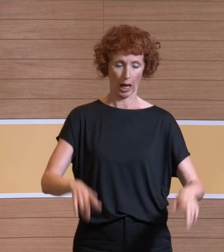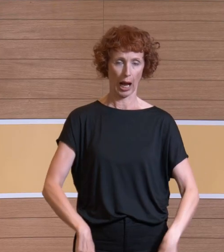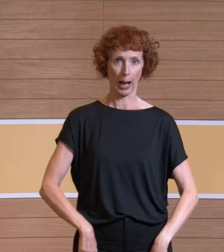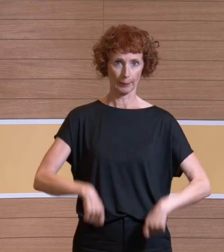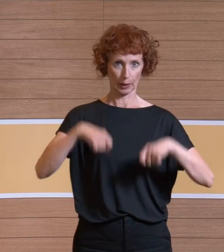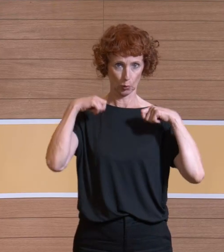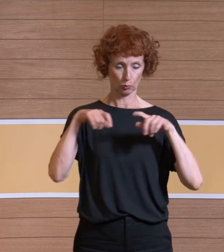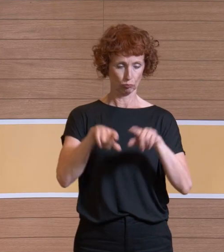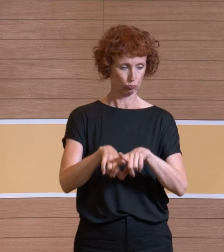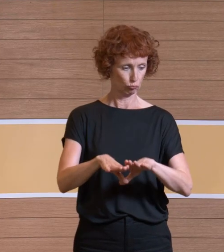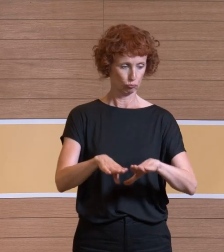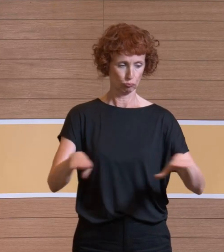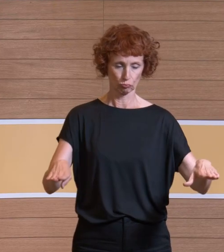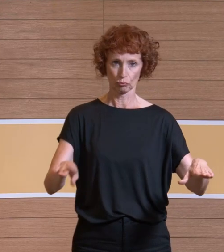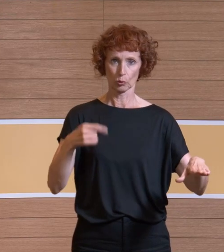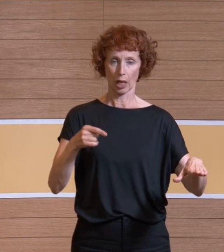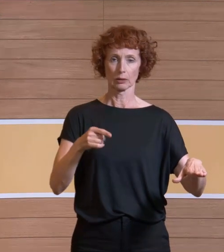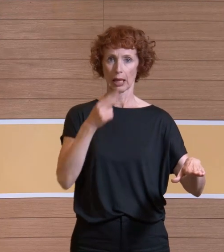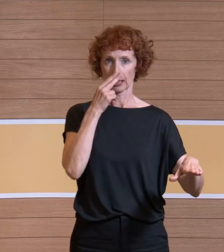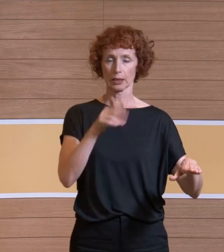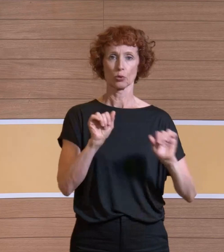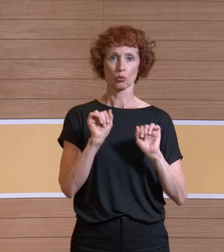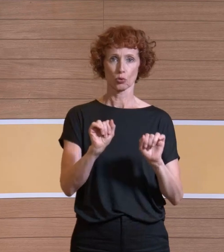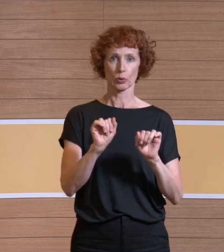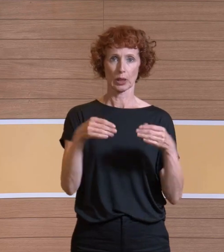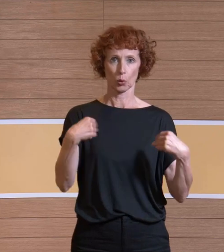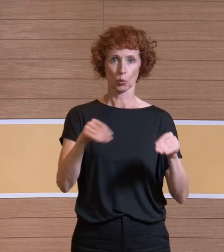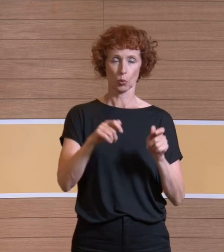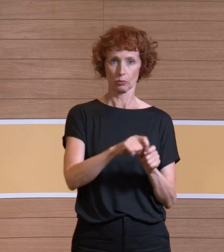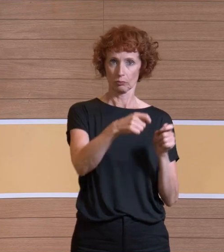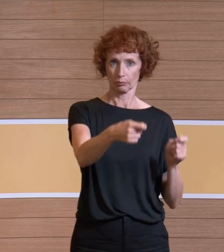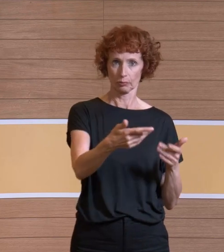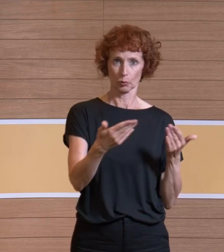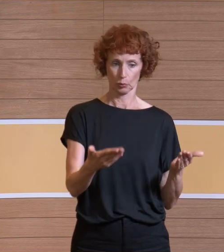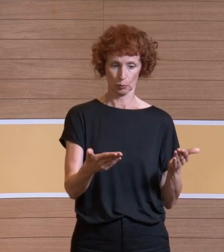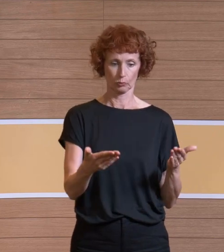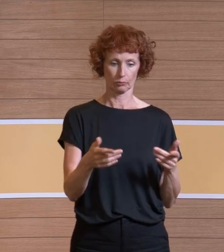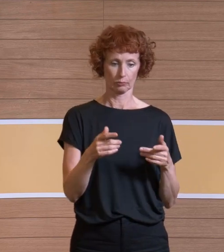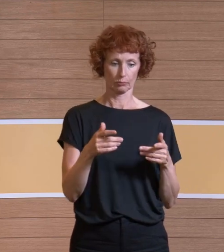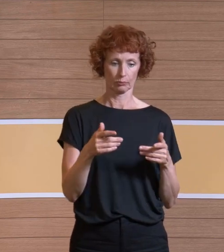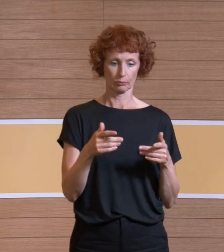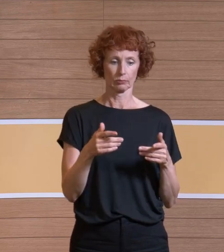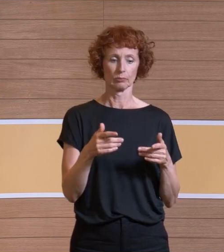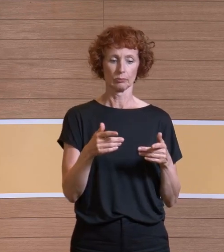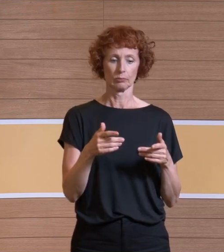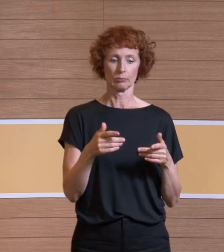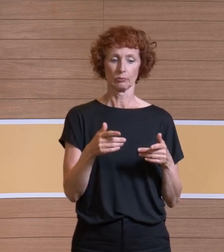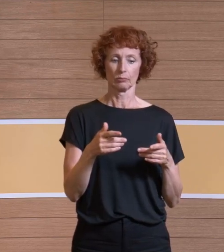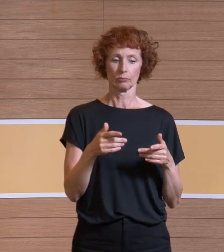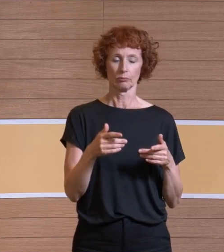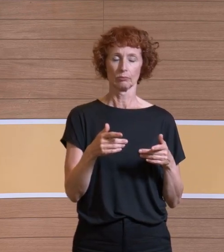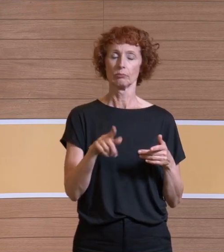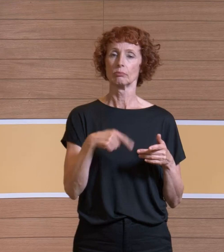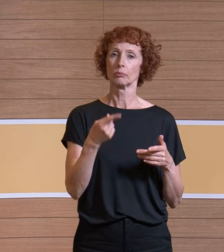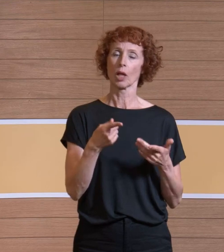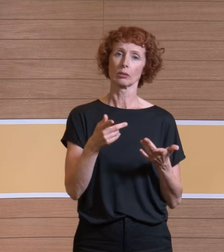Wir haben auch ein Sichtschutztuch genommen und mit dem Dummy dann sozusagen den Operator, die Operatörin simuliert. Wir haben gesagt, wir gehen von einer